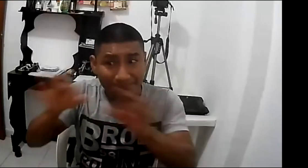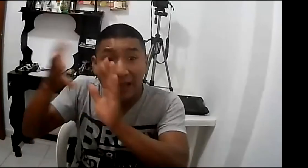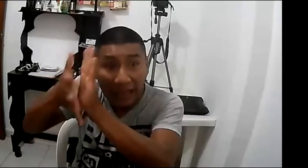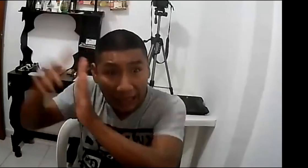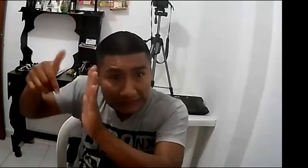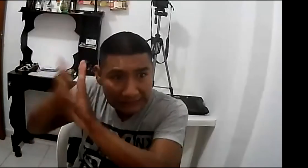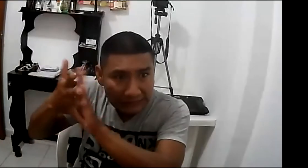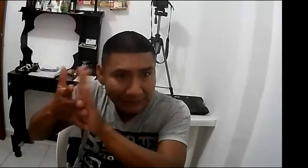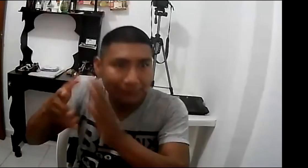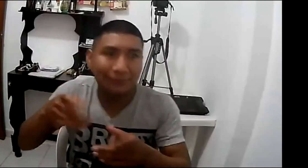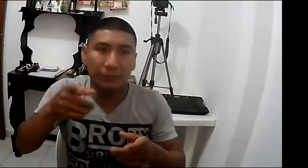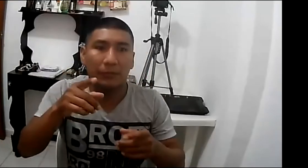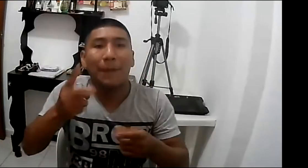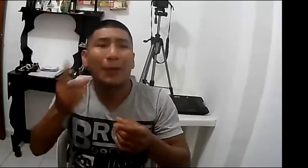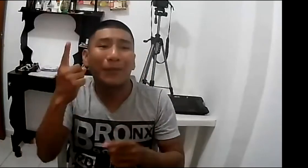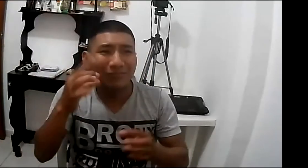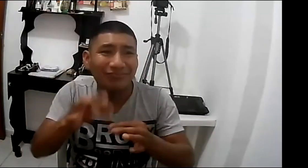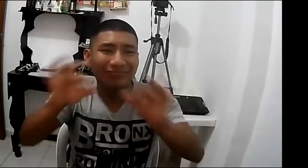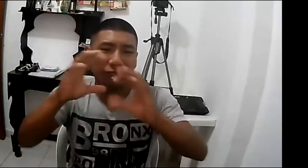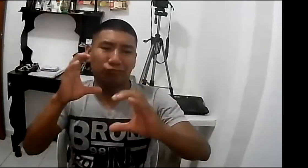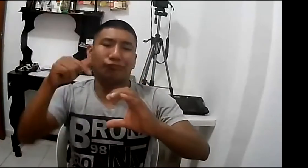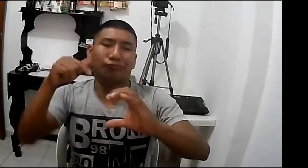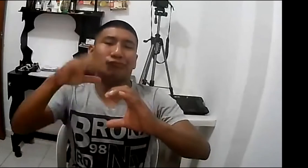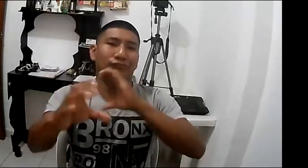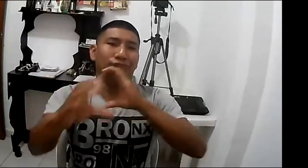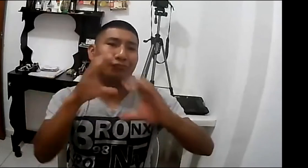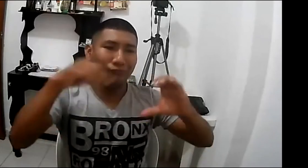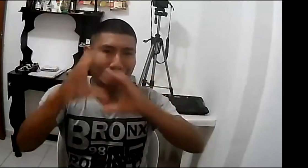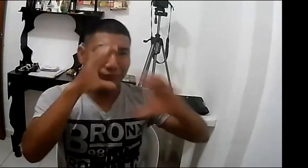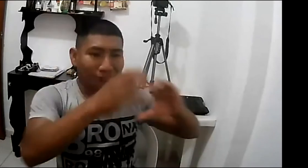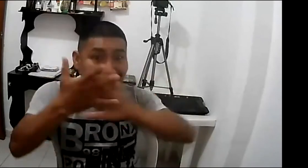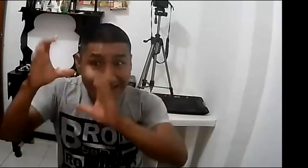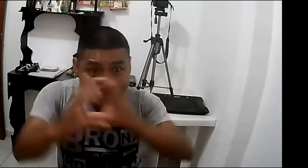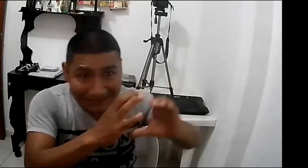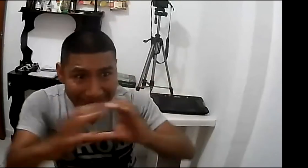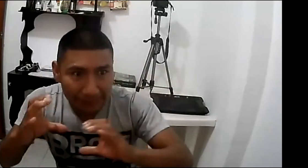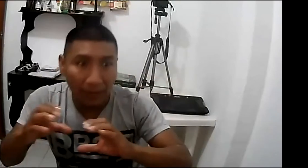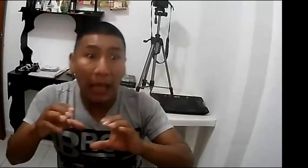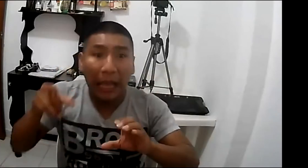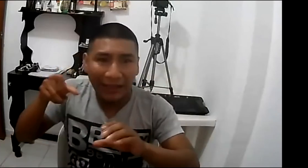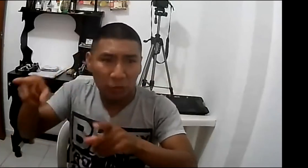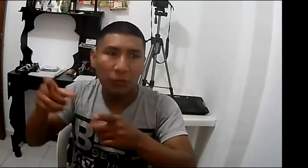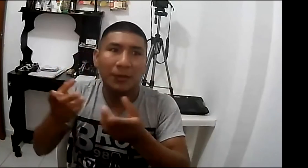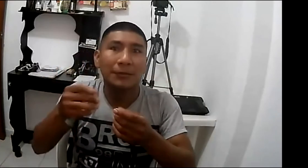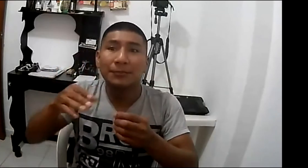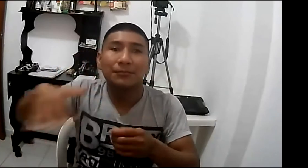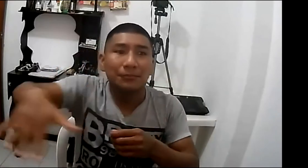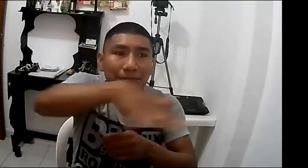es supremamente importante la lengua de estrellas porque hace parte de la comunicación y de esa